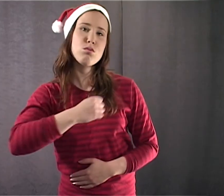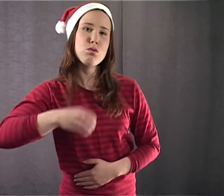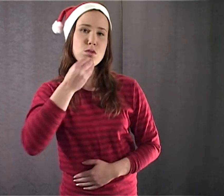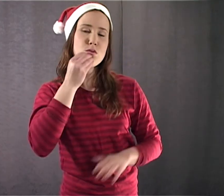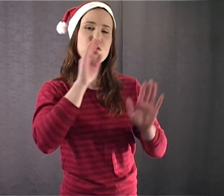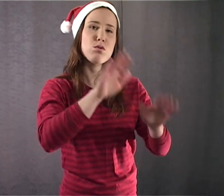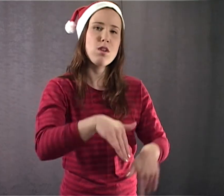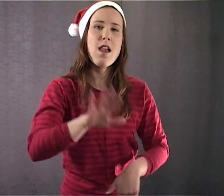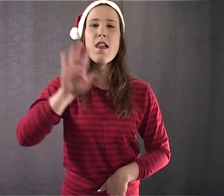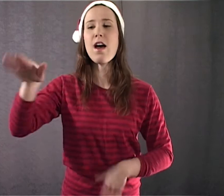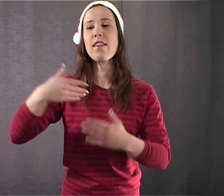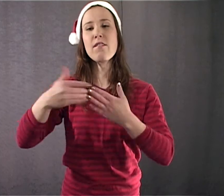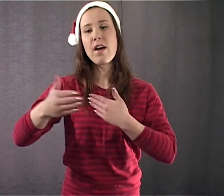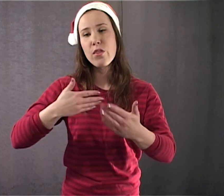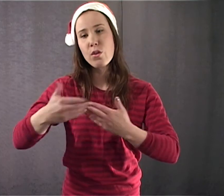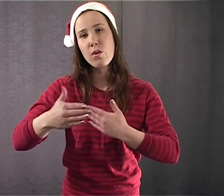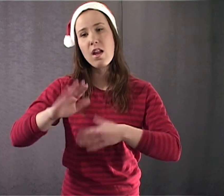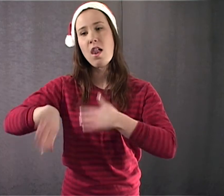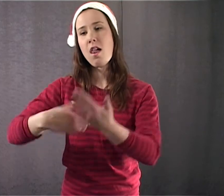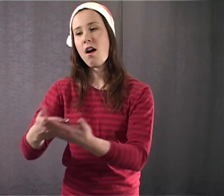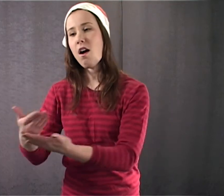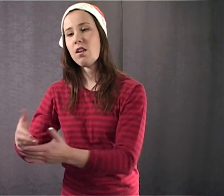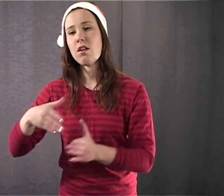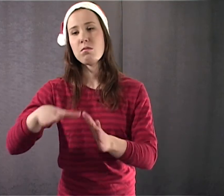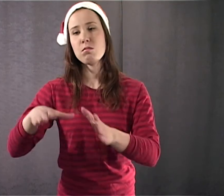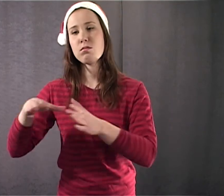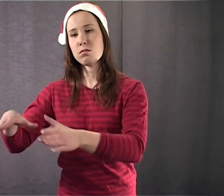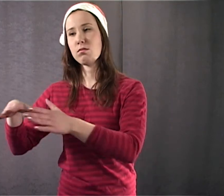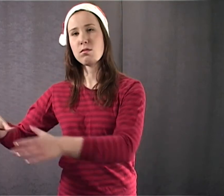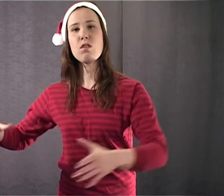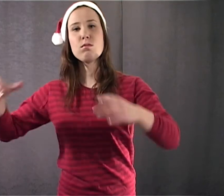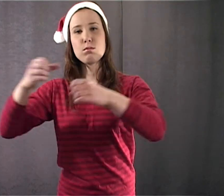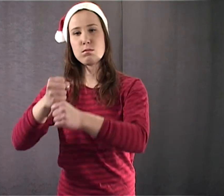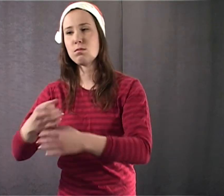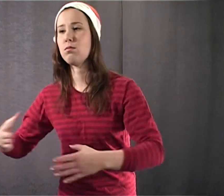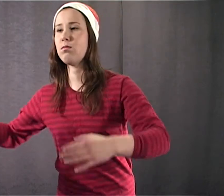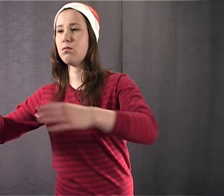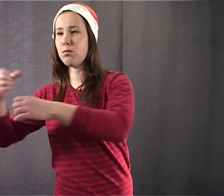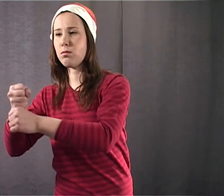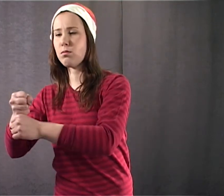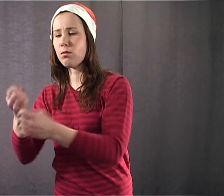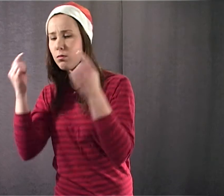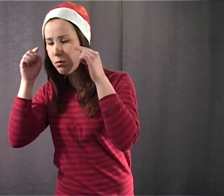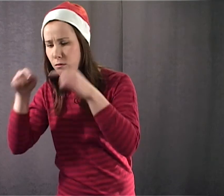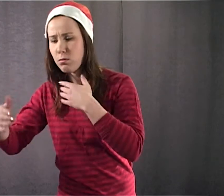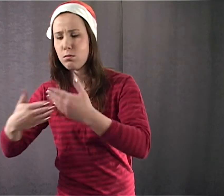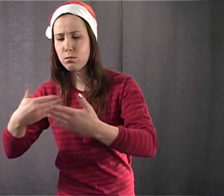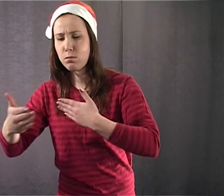syöneet, he lähtevät lajittelemaan lahjat eri pusseihin. Kova työnteko alkaa, tontut ahertavat kuin